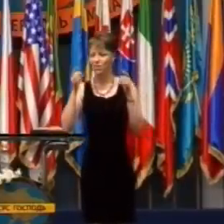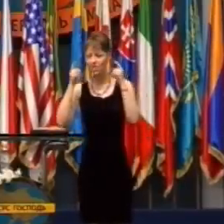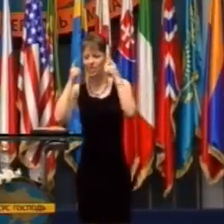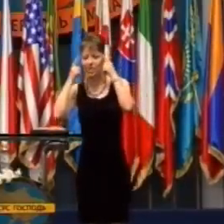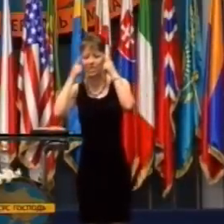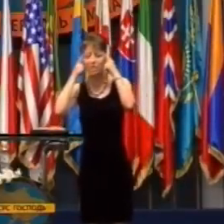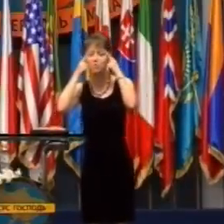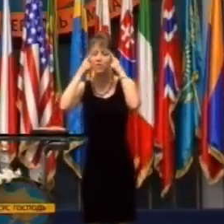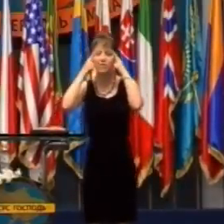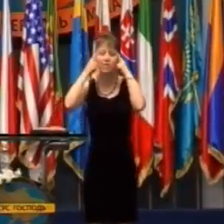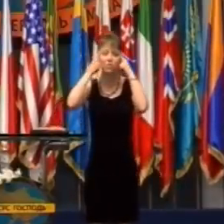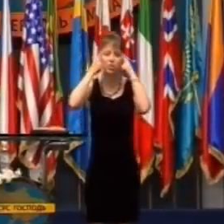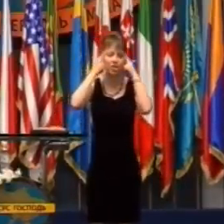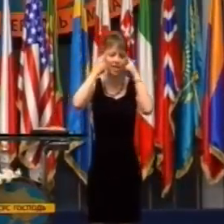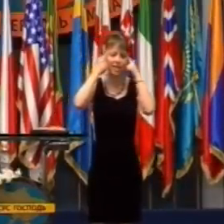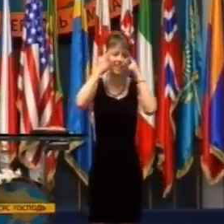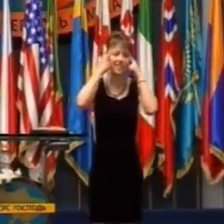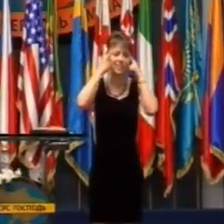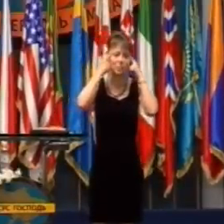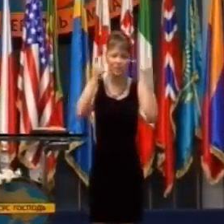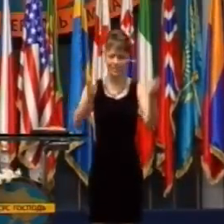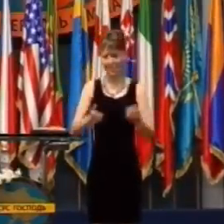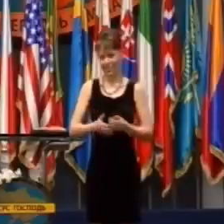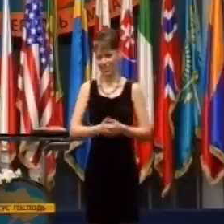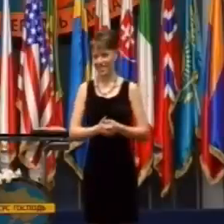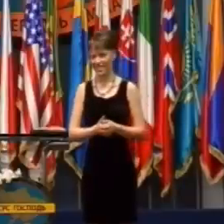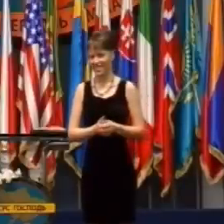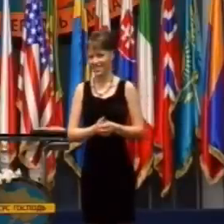než by ste si vedeli predstaviť.